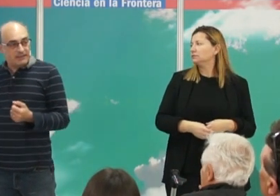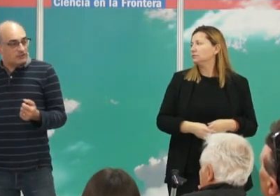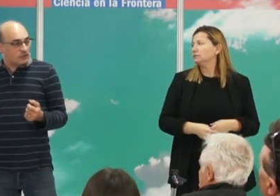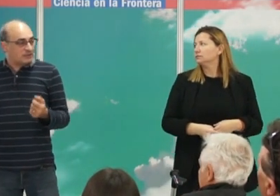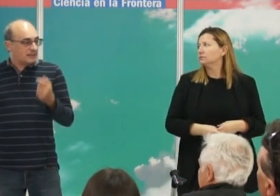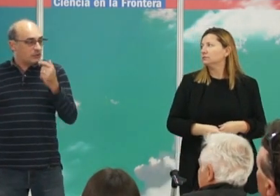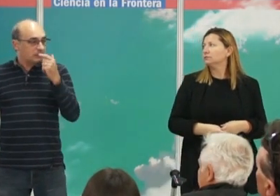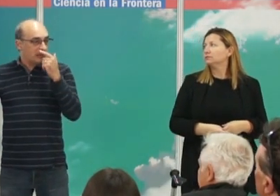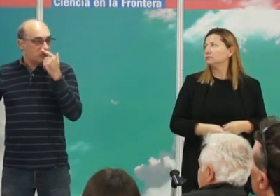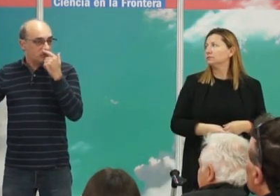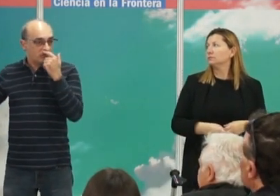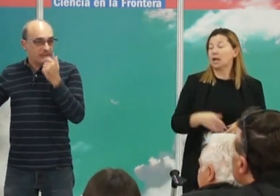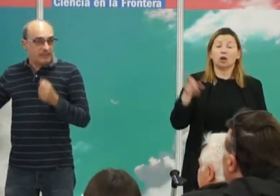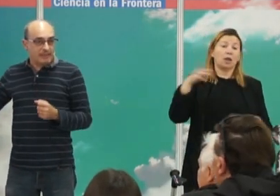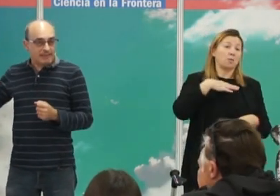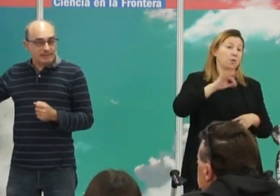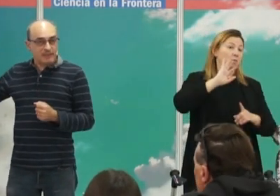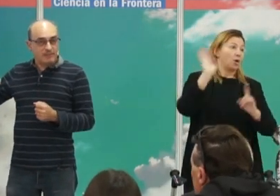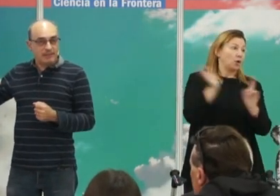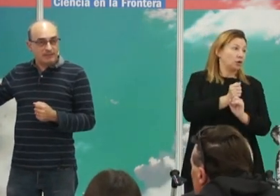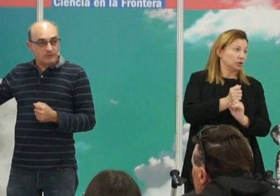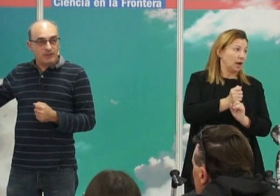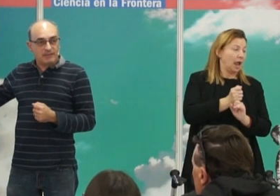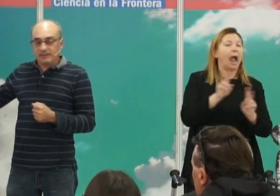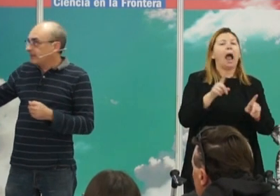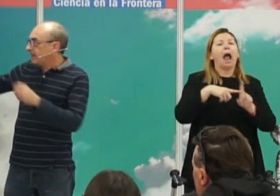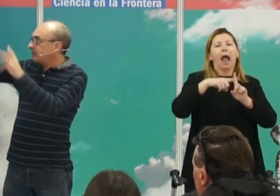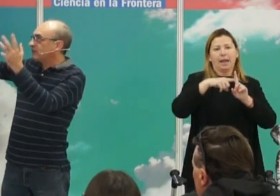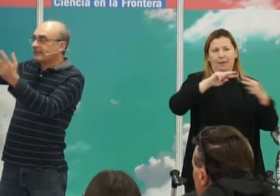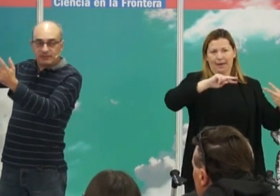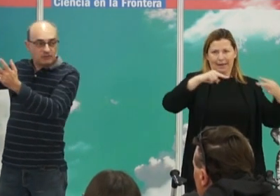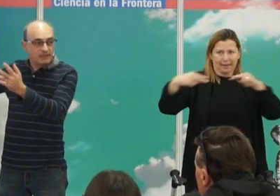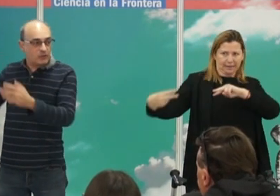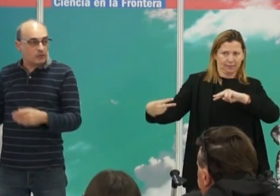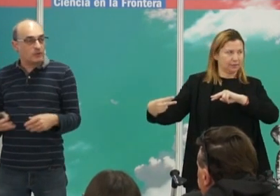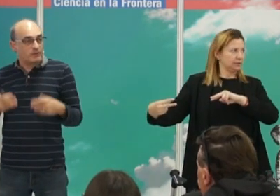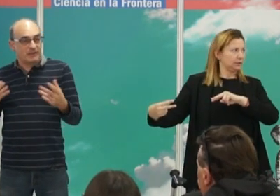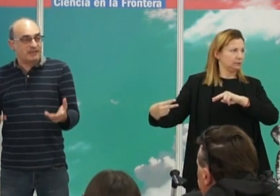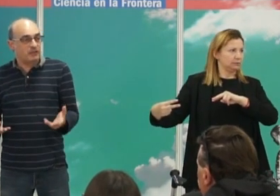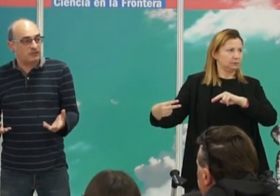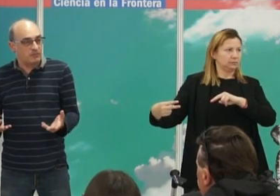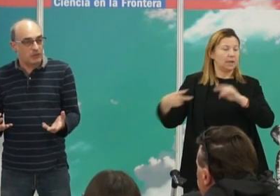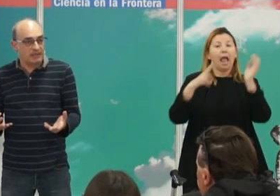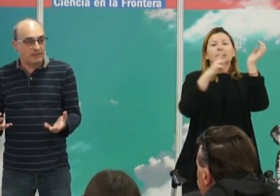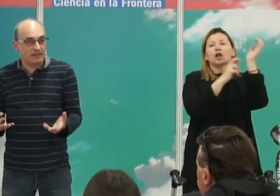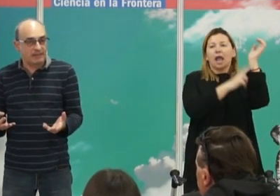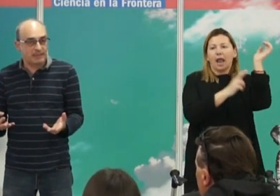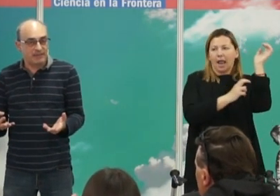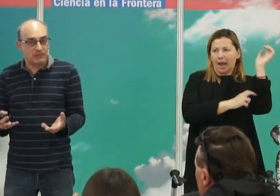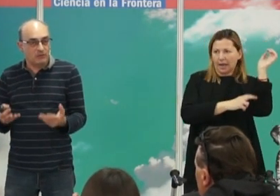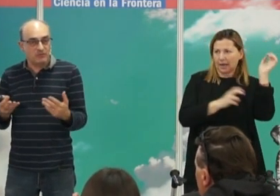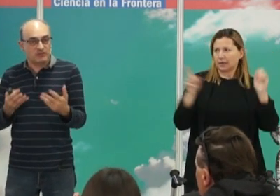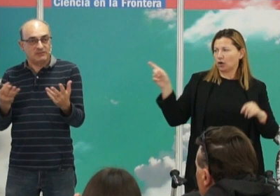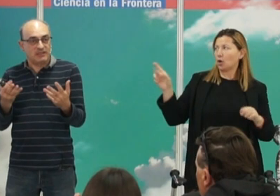Entre las cosas que encontramos genéticamente, nuevamente, esto es el registro arqueológico, pero hasta que no se han podido analizar